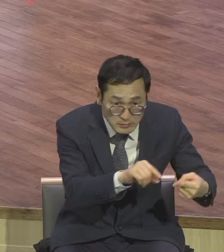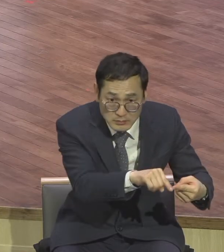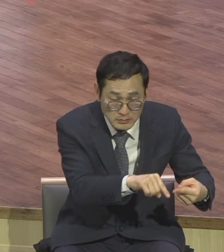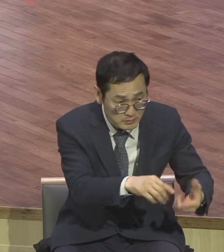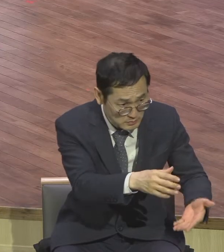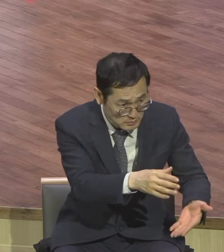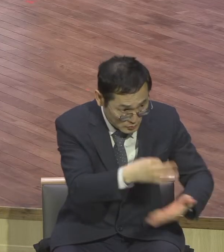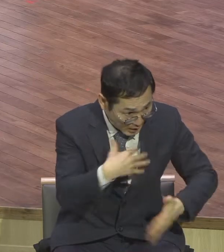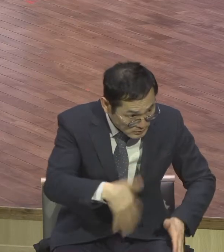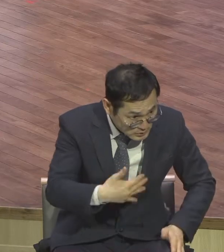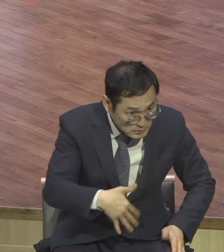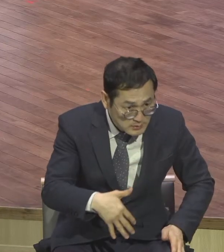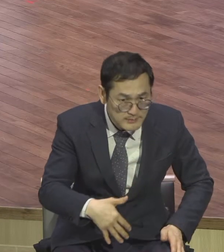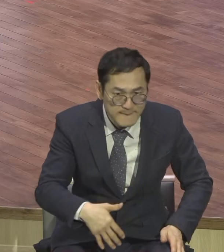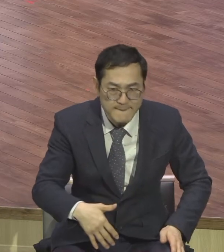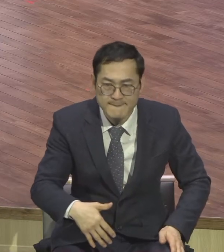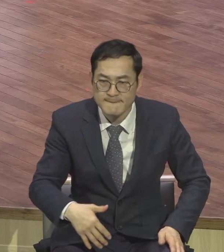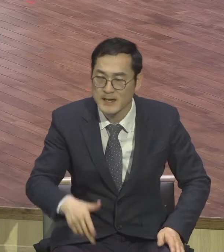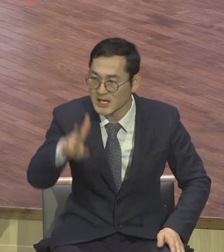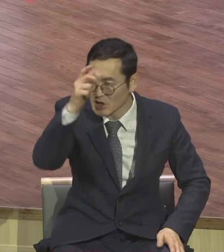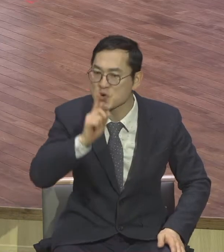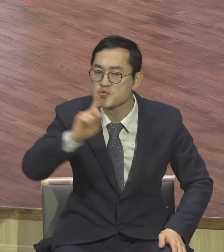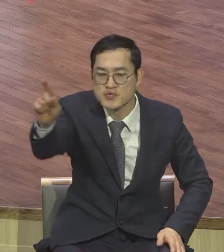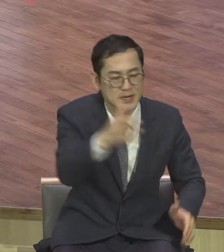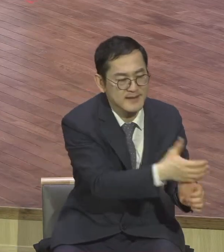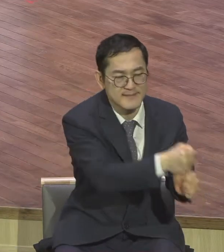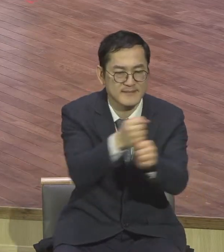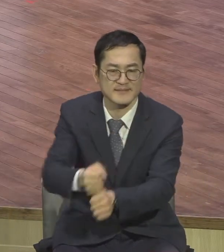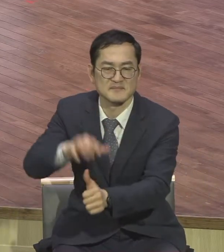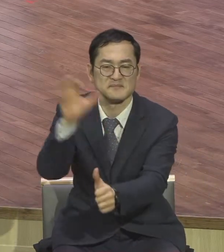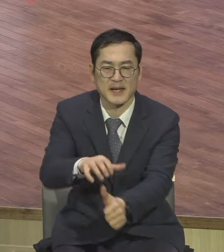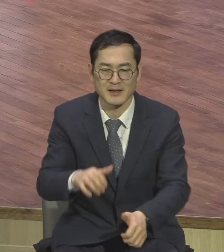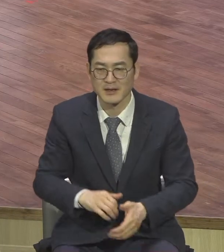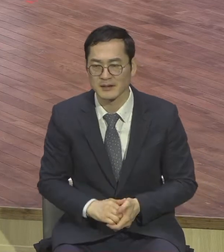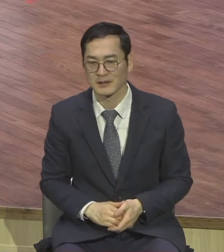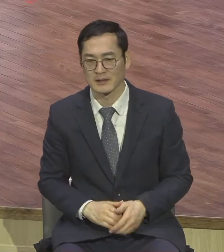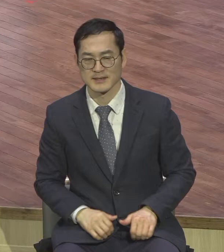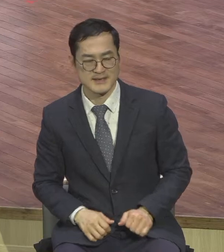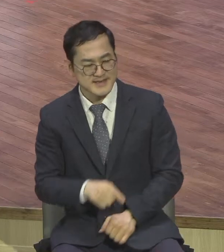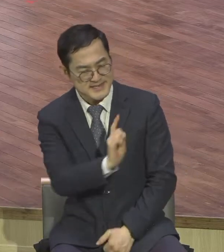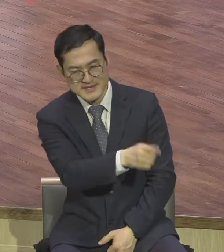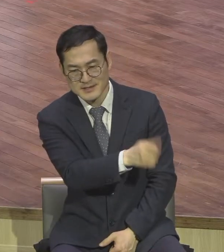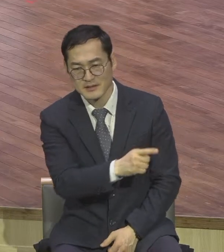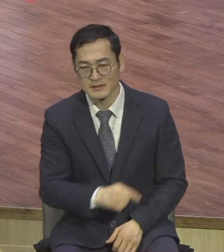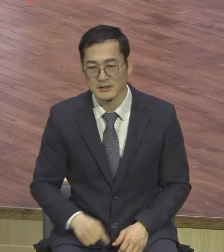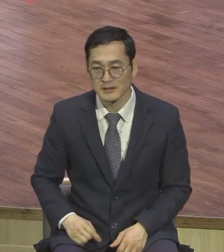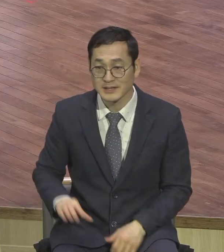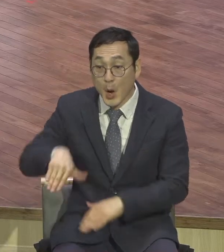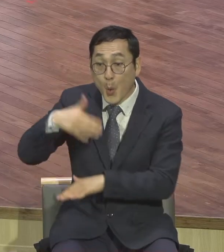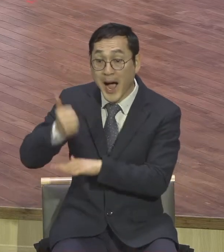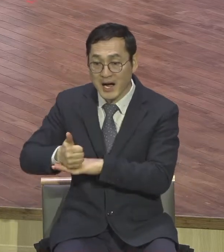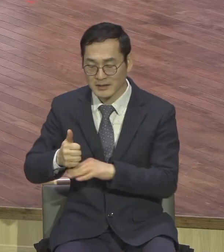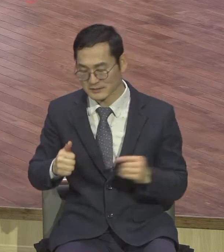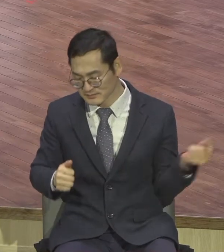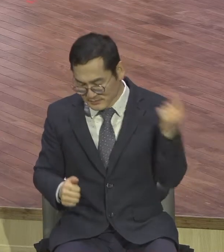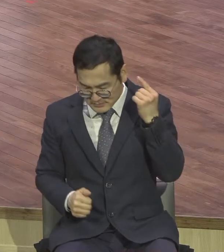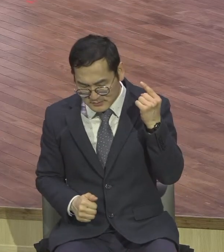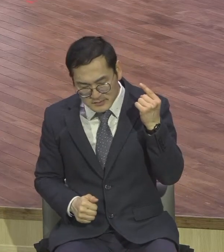엎어버렸어요 이 상황을 본 동료들이 임금에 가서 말한 겁니다 이 사람이 이렇게